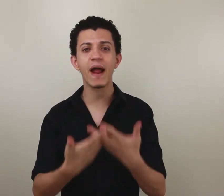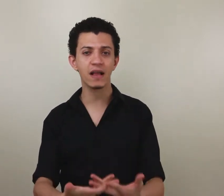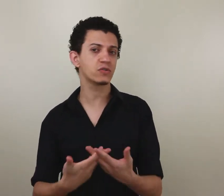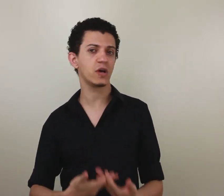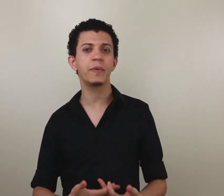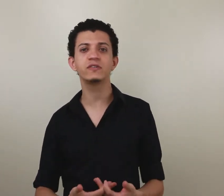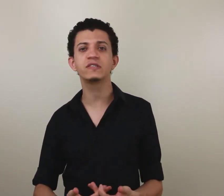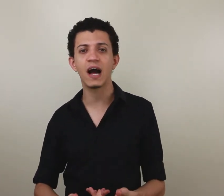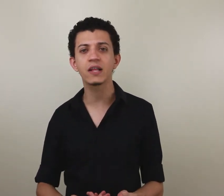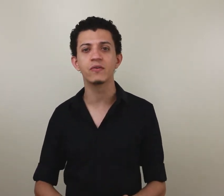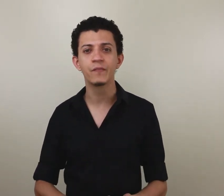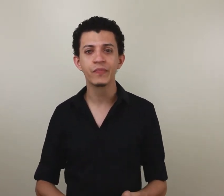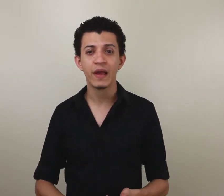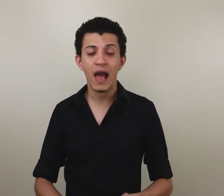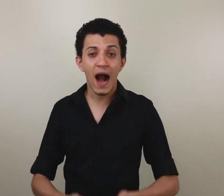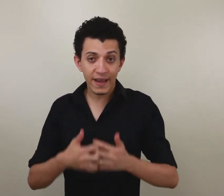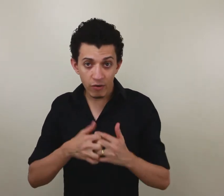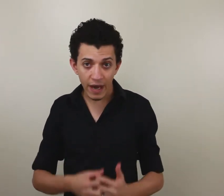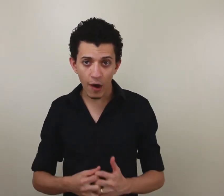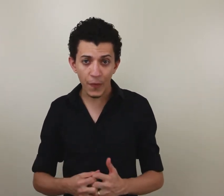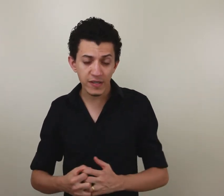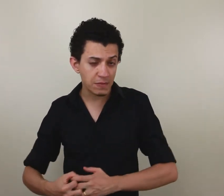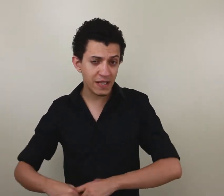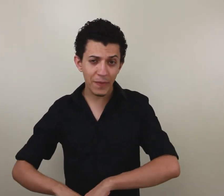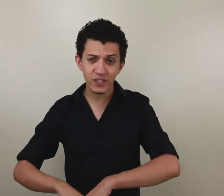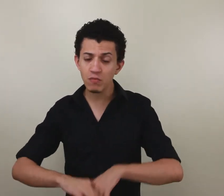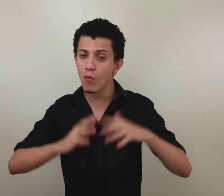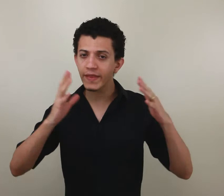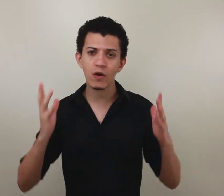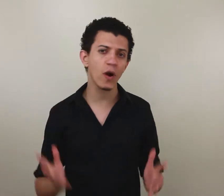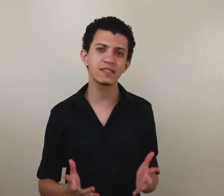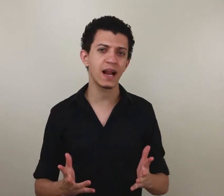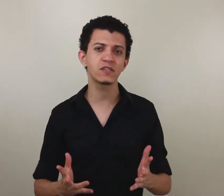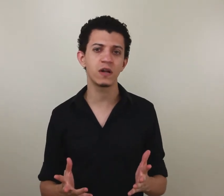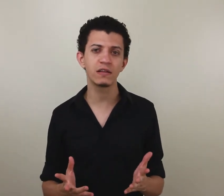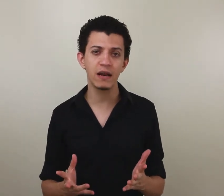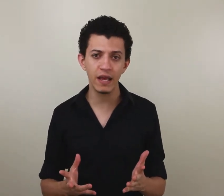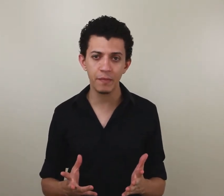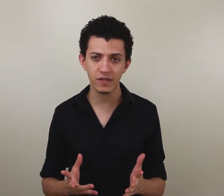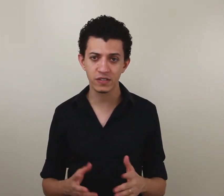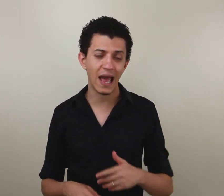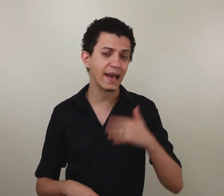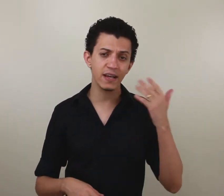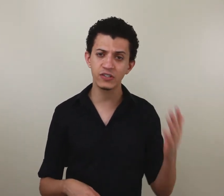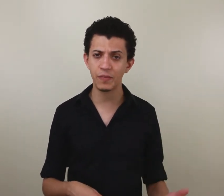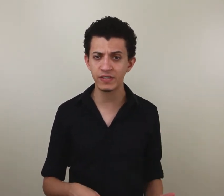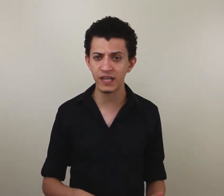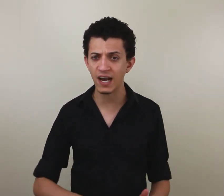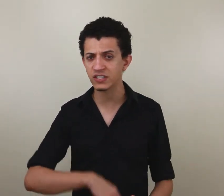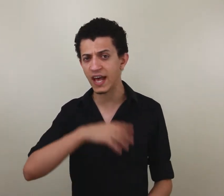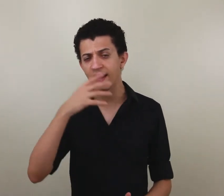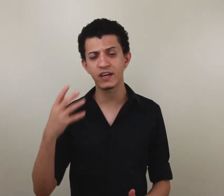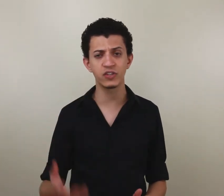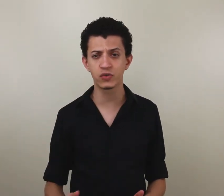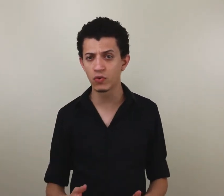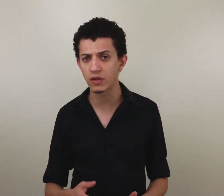prática o seu aprendizado. Aqui no canal, por exemplo, você tem aprendido muita coisa relacionada a Libras, técnicas de aprendizagem, técnicas de estudo,